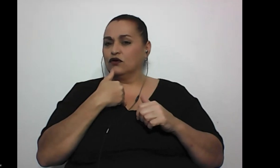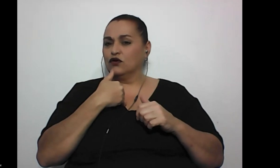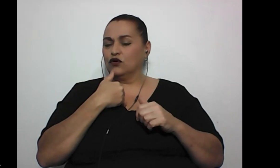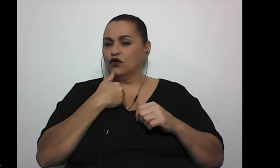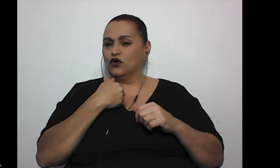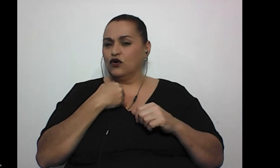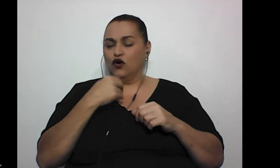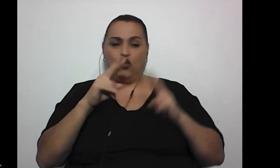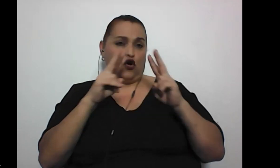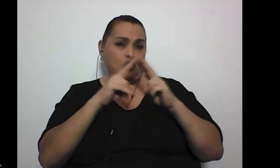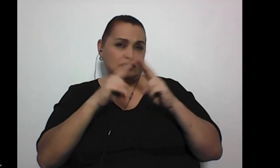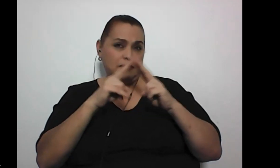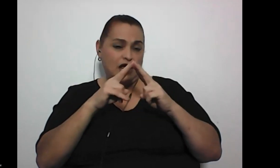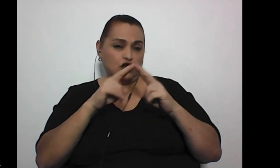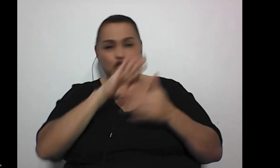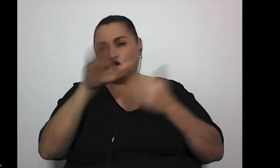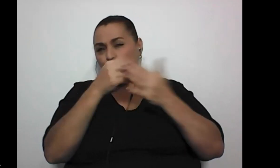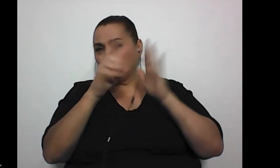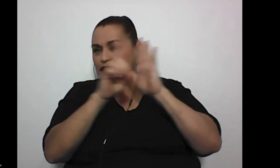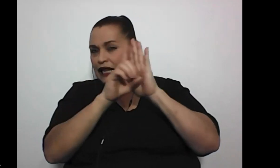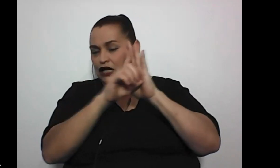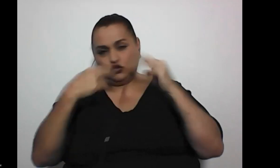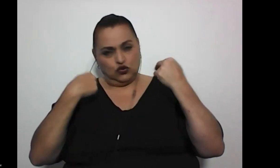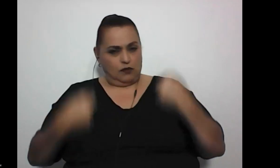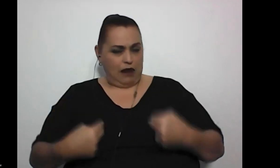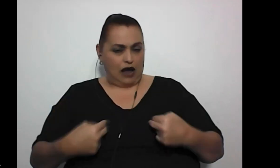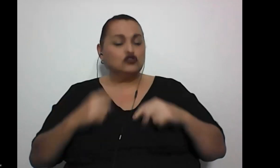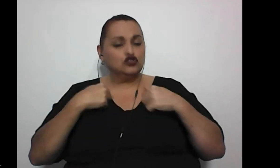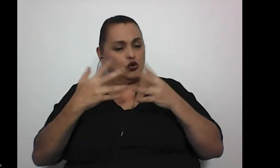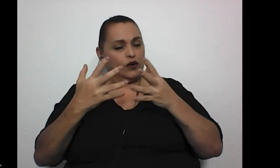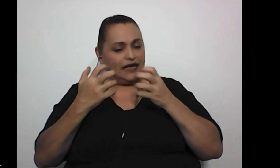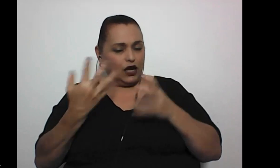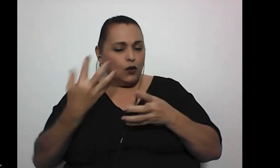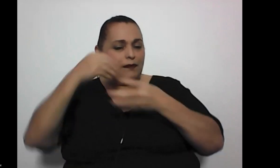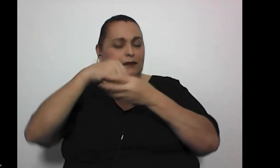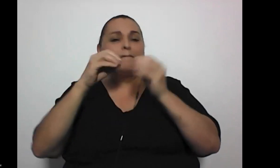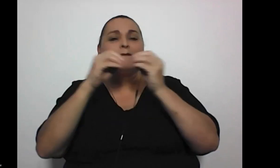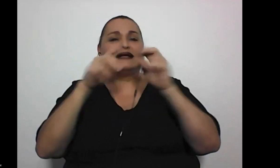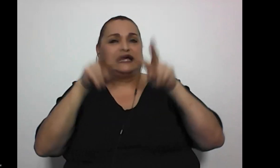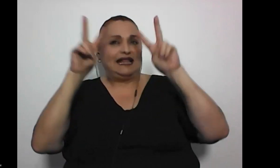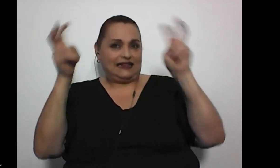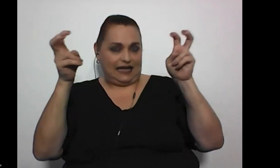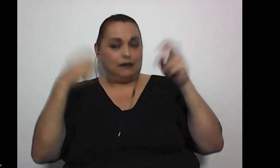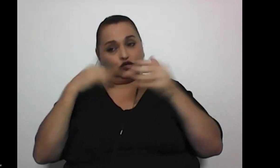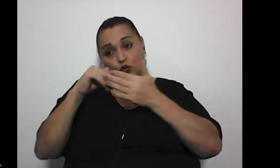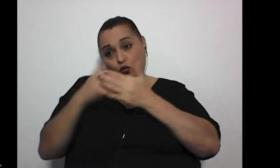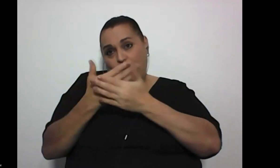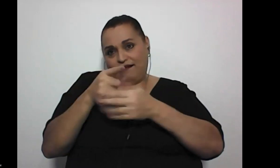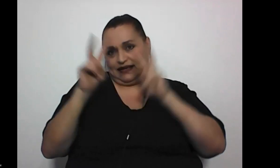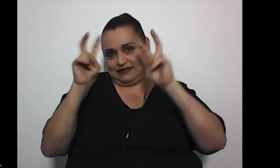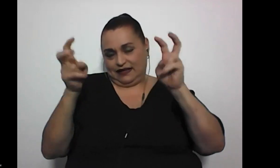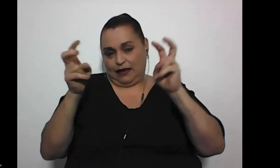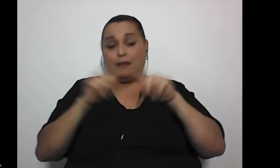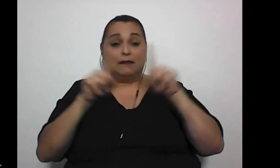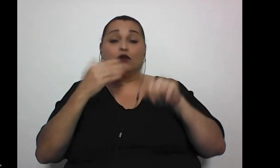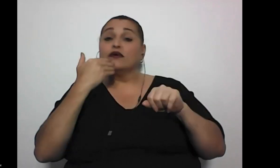ni conocimiento de lo que son derechos humanos y además he querido meterme más en el tema porque en realidad soy muy nueva en esto pero